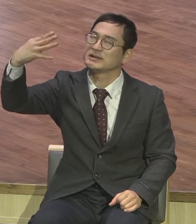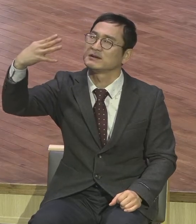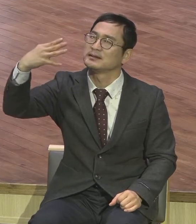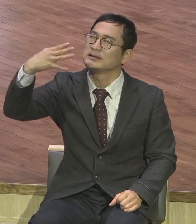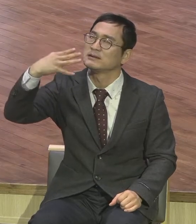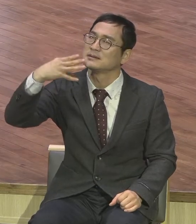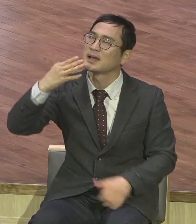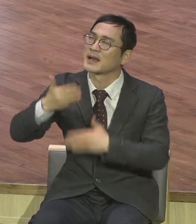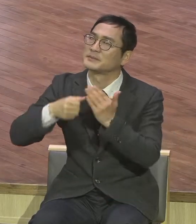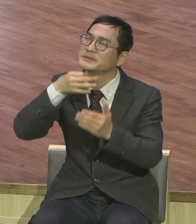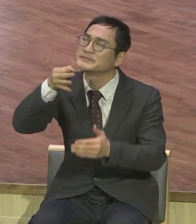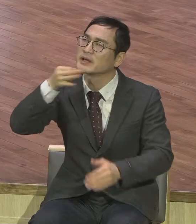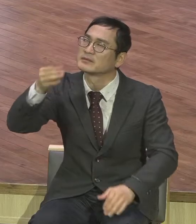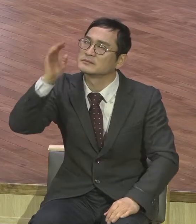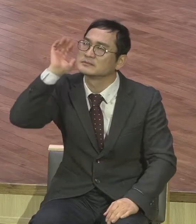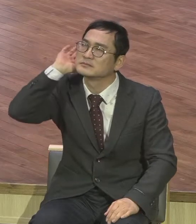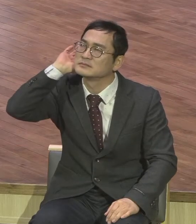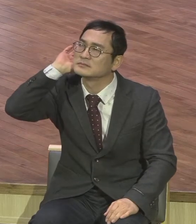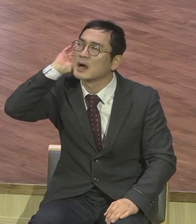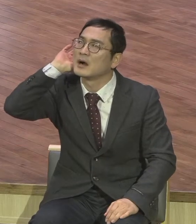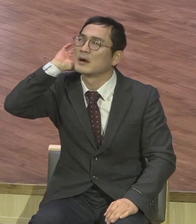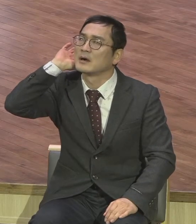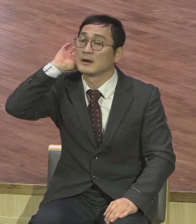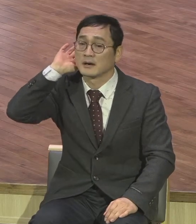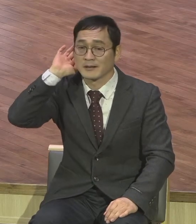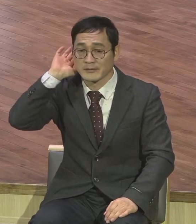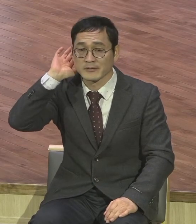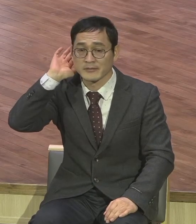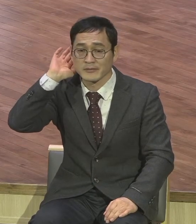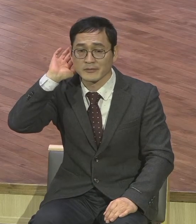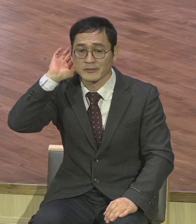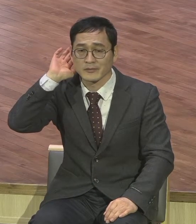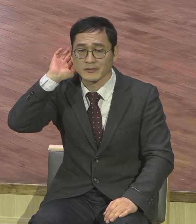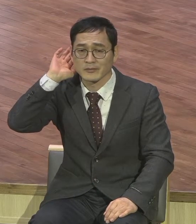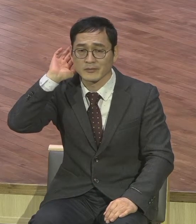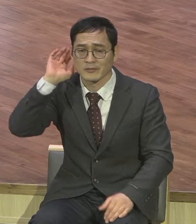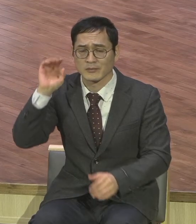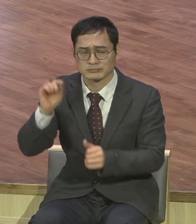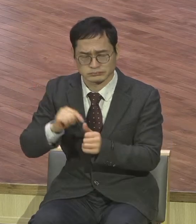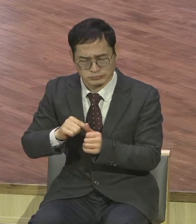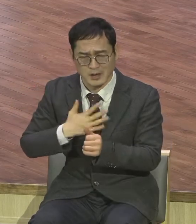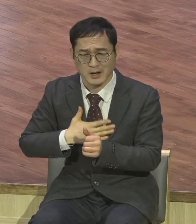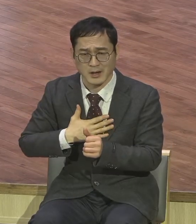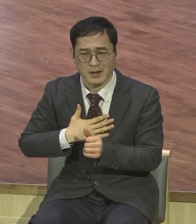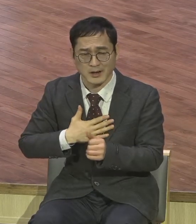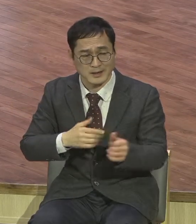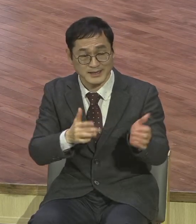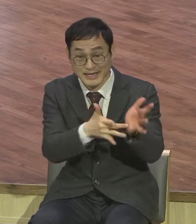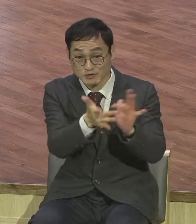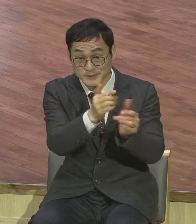음성이 들렸단 말이에요. 하나님의 음성이 들렸어요. 예수님 머리에는 성령이 비둘같이 임했습니다.